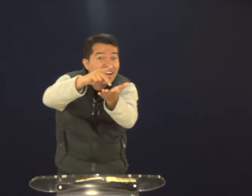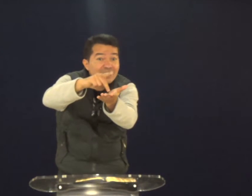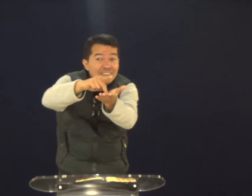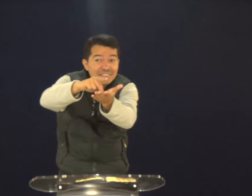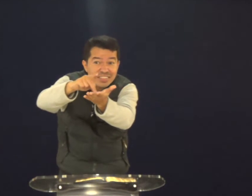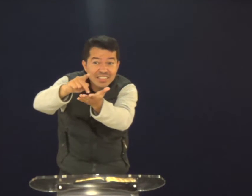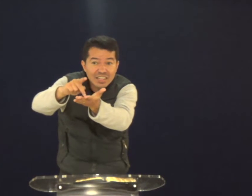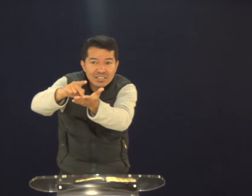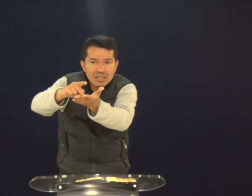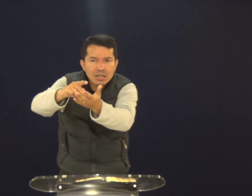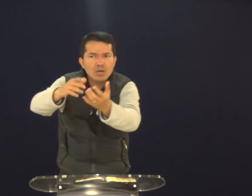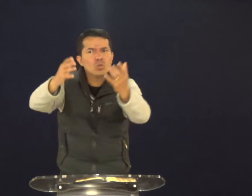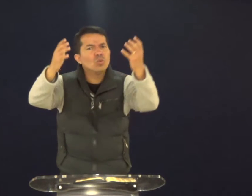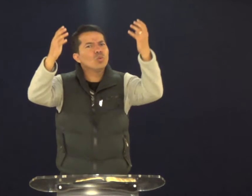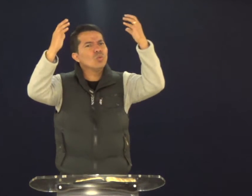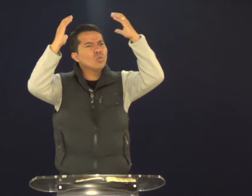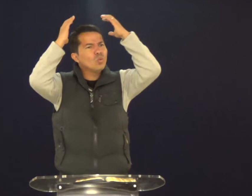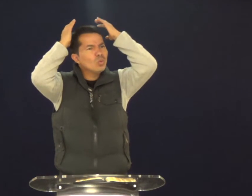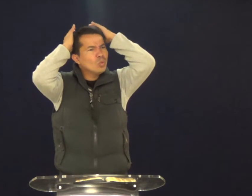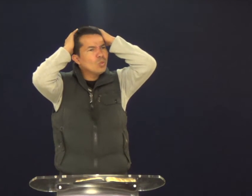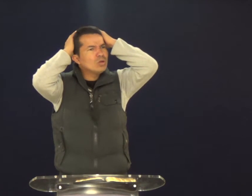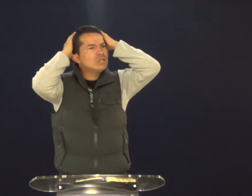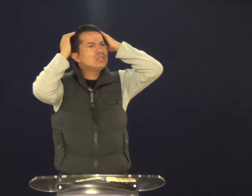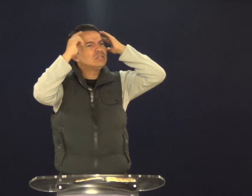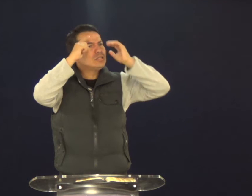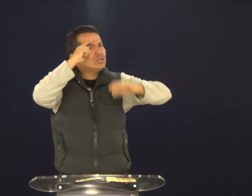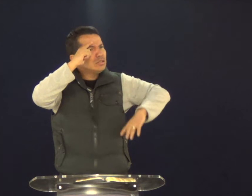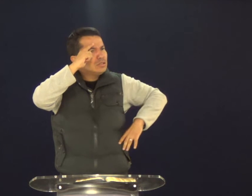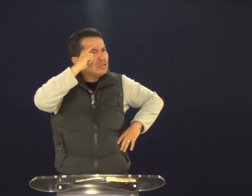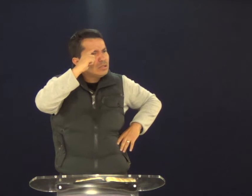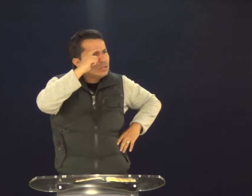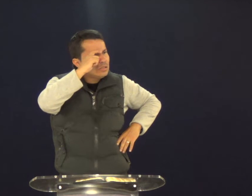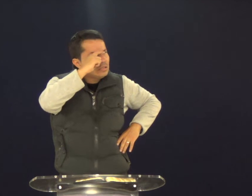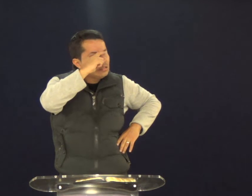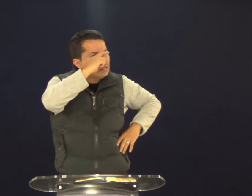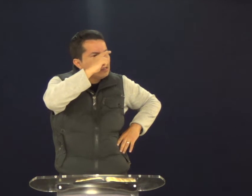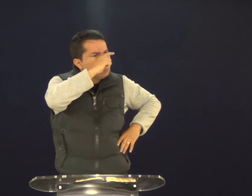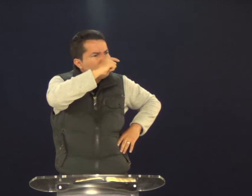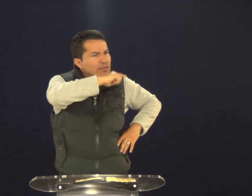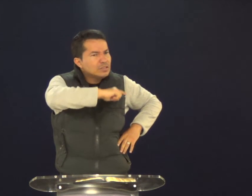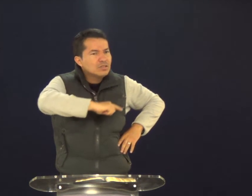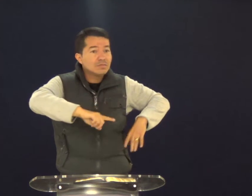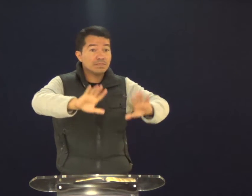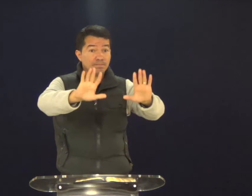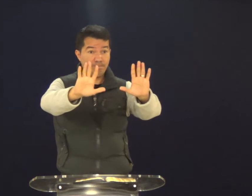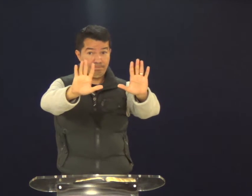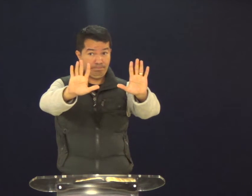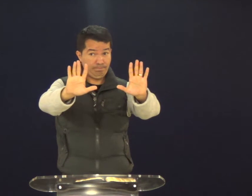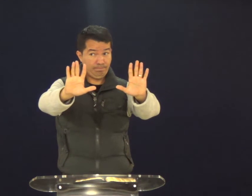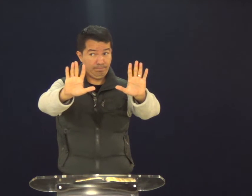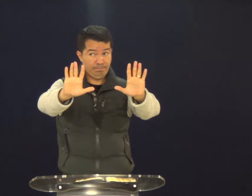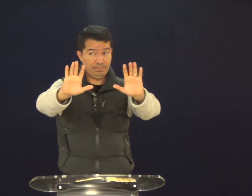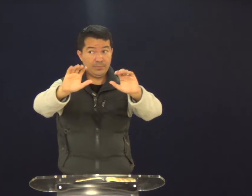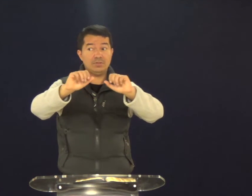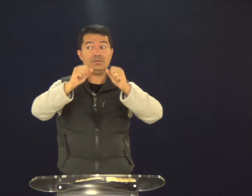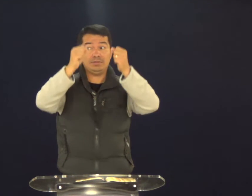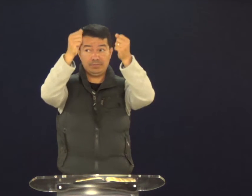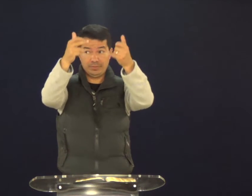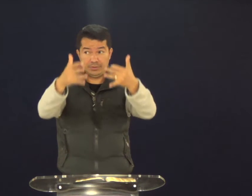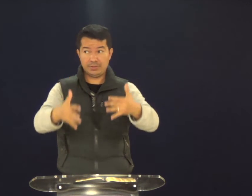igreja, vou procurar. Não é verdade? Isso não acontece? É difícil, mas veja só,